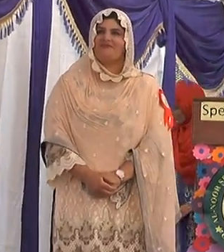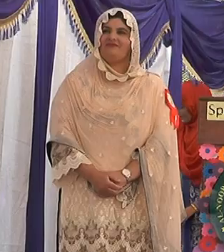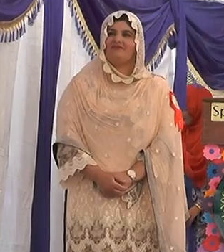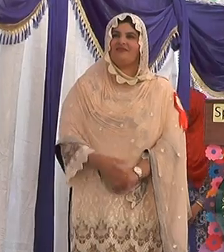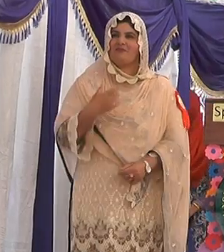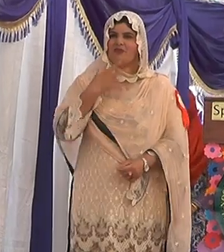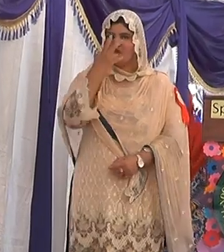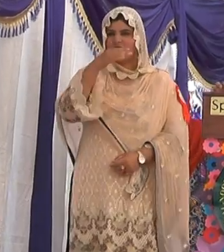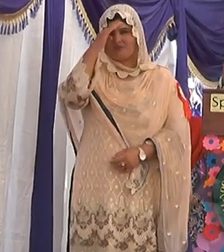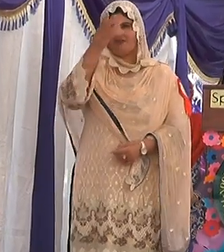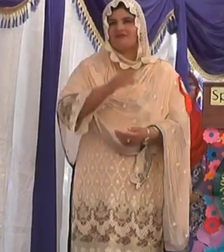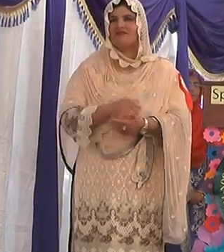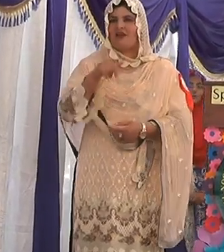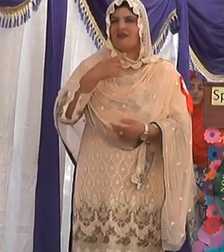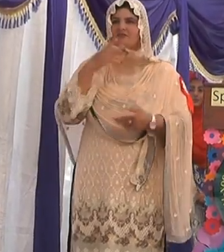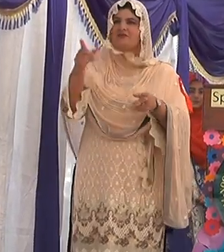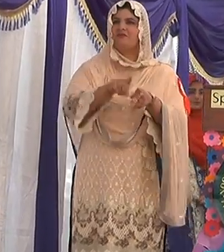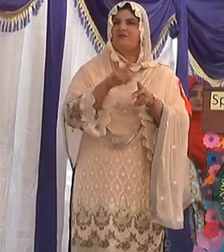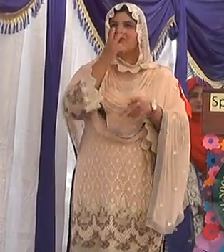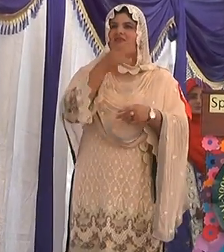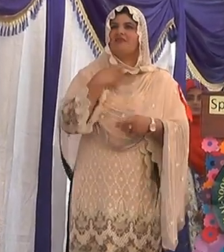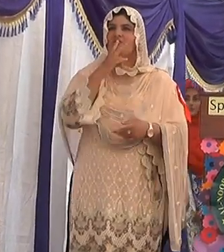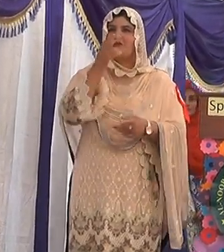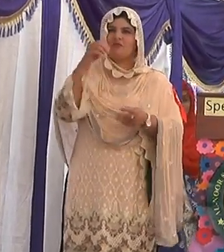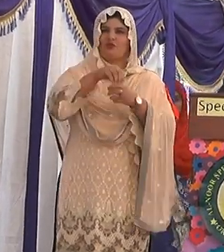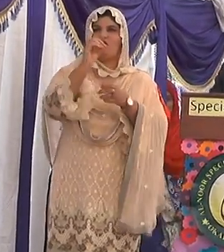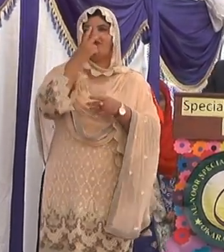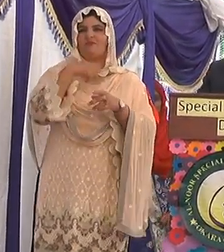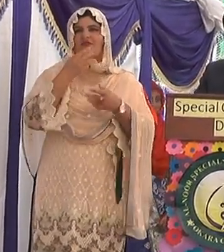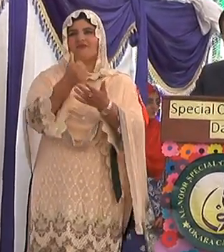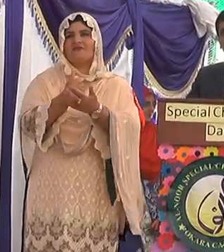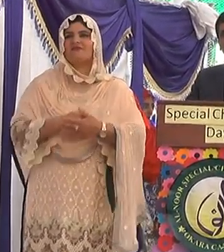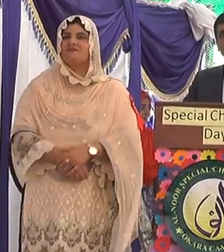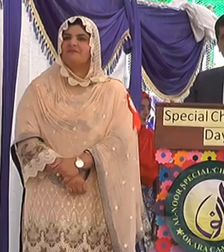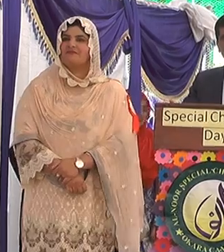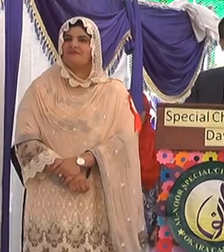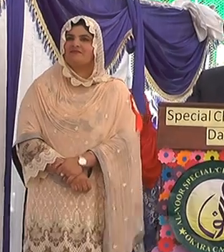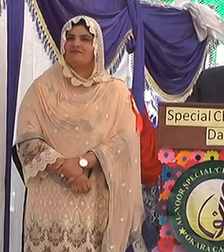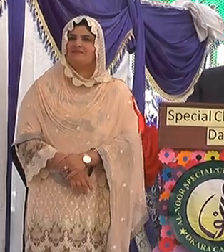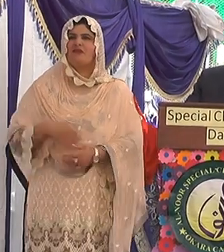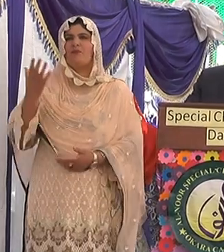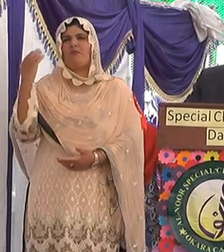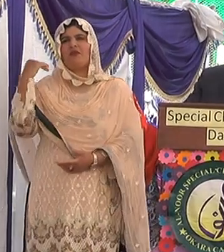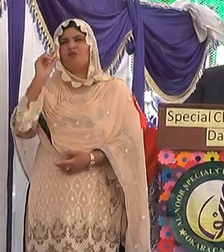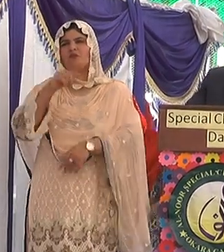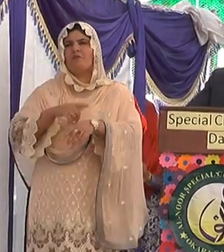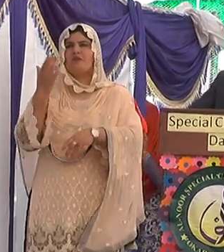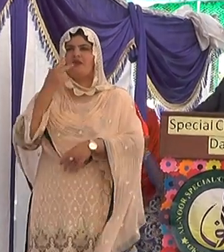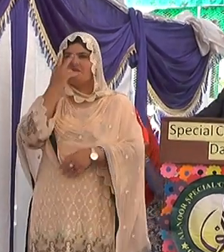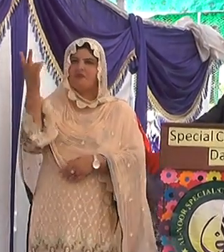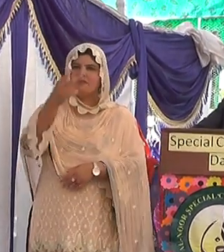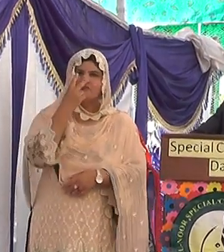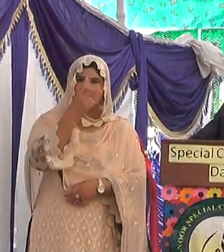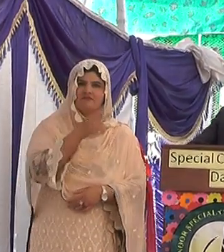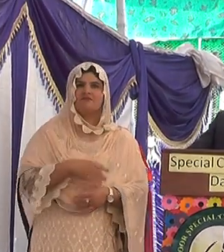میرے لئے عزاز کی بات ہے اس مقدس مشن میں آج مجھے اپنا حصہ ڈالنے کا محقہ ملا ہے کچھ عصر پہلے جب میں نے یہ ادارہ وزر